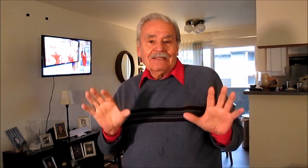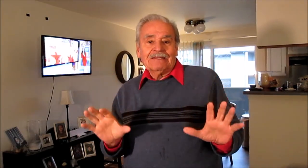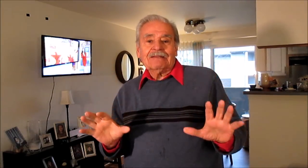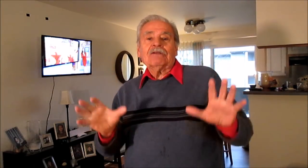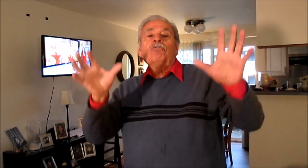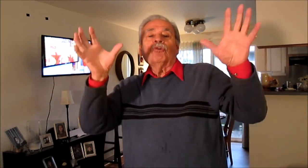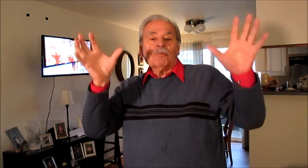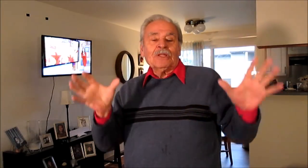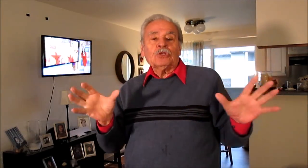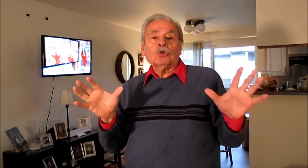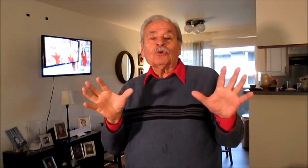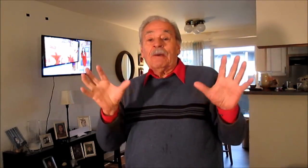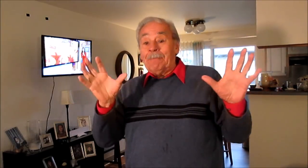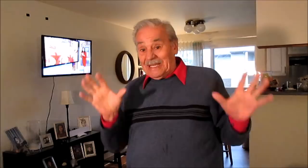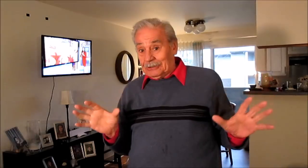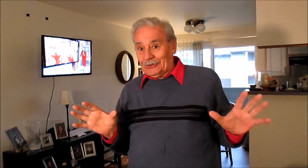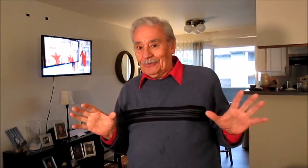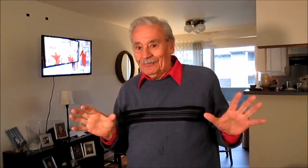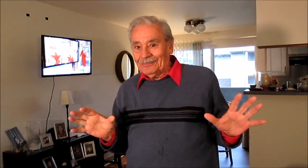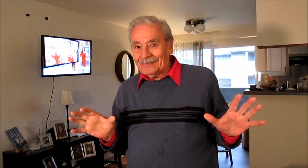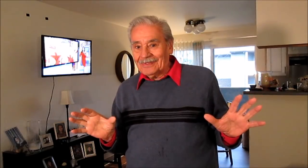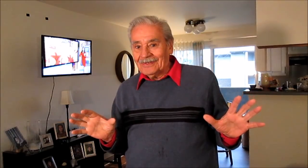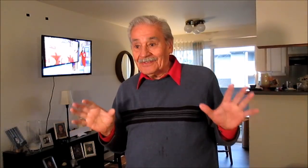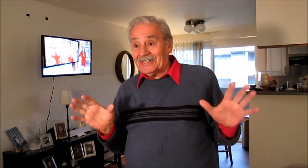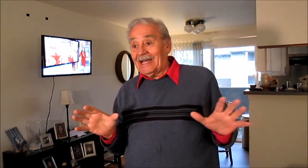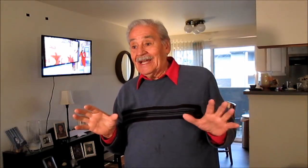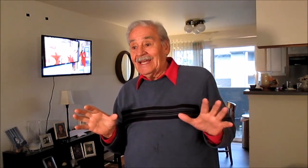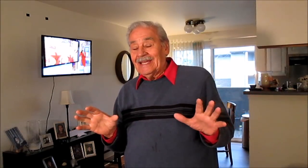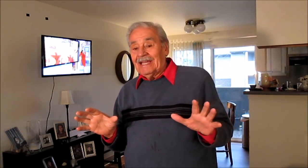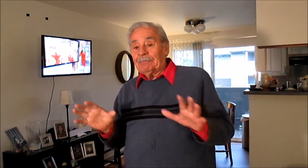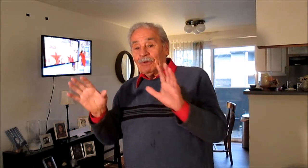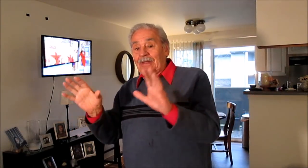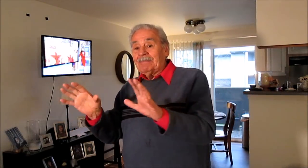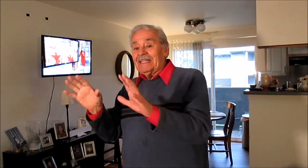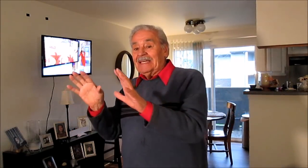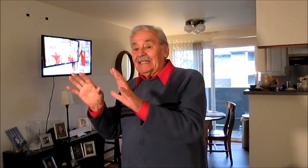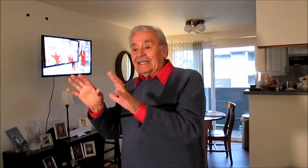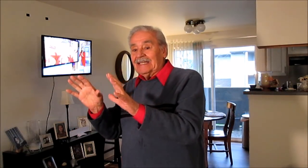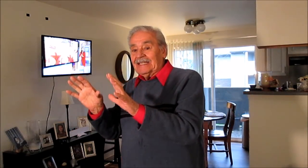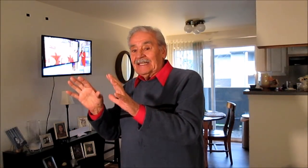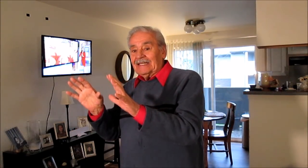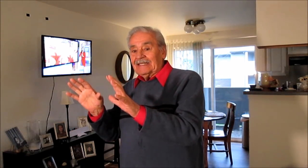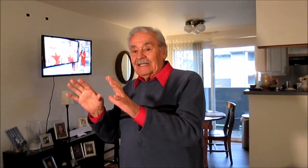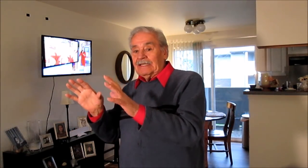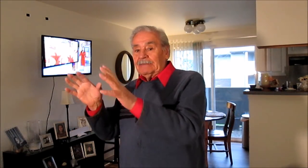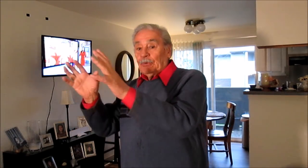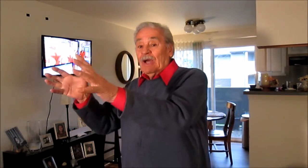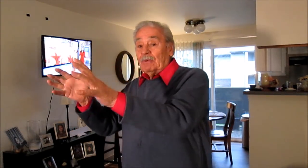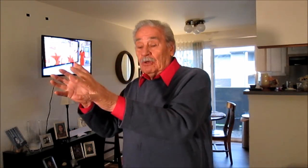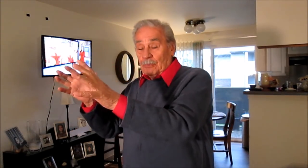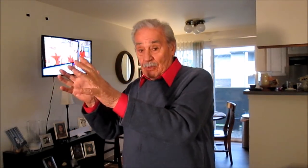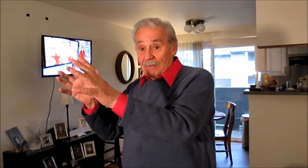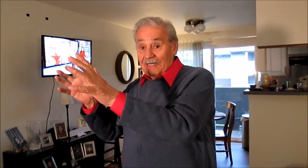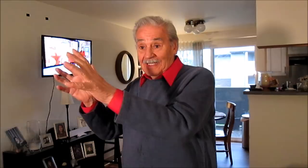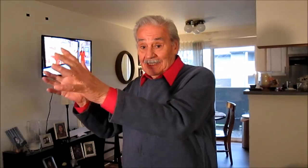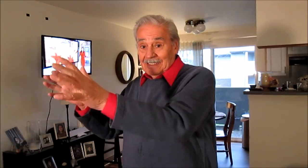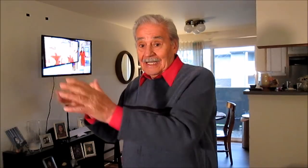que conforman todo un espectro. O sea, el problema del pueblo, el problema de la